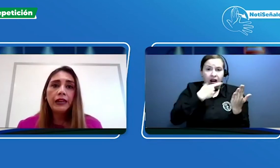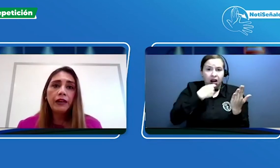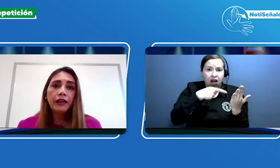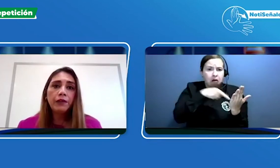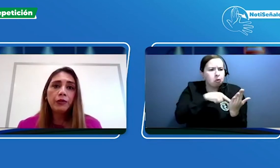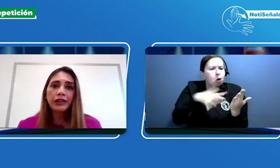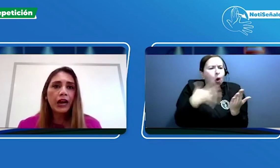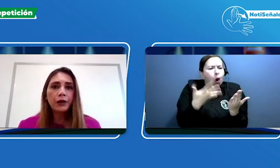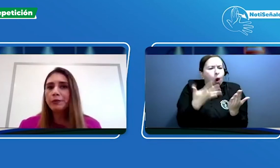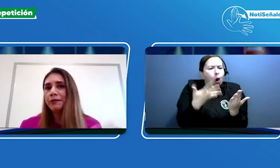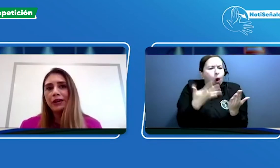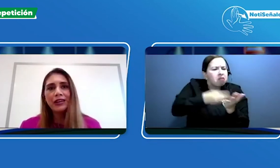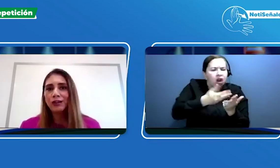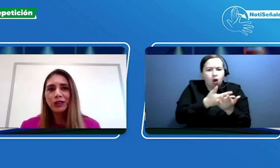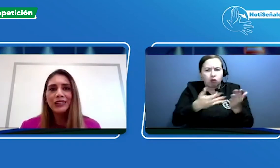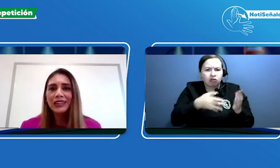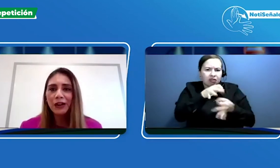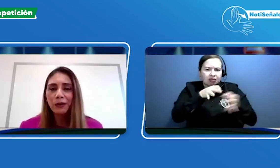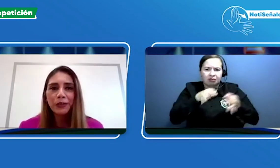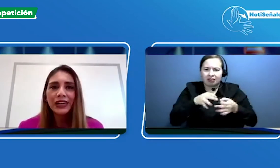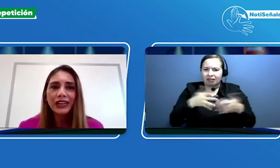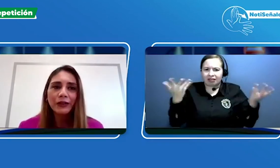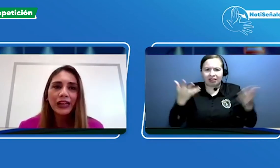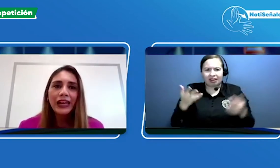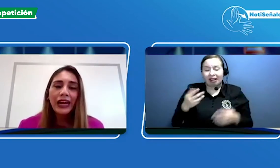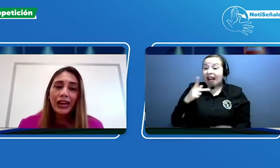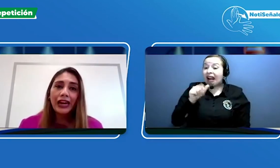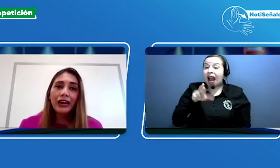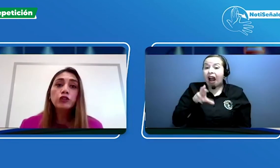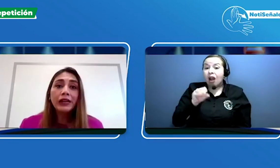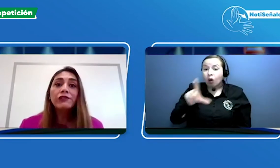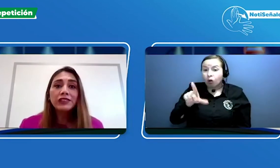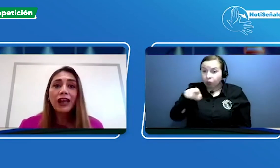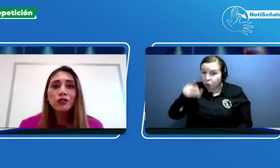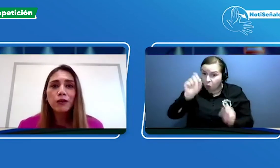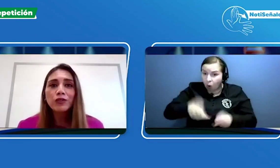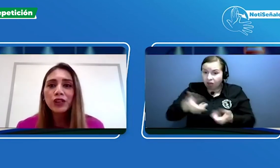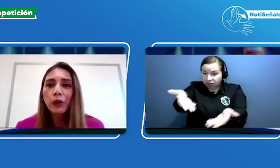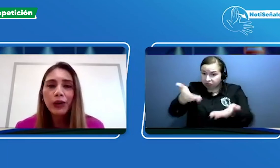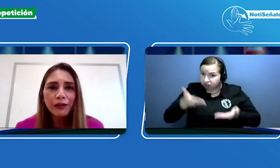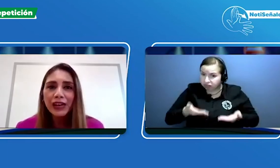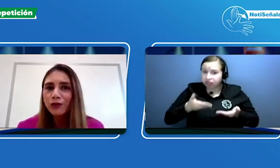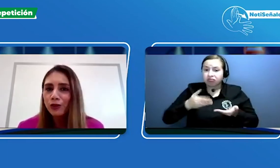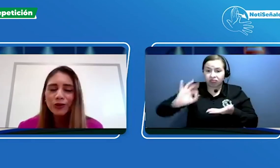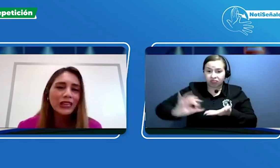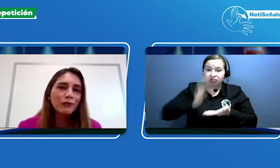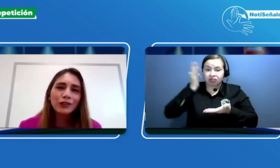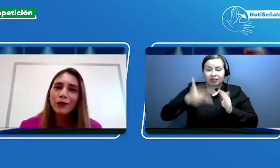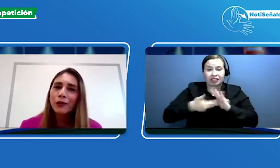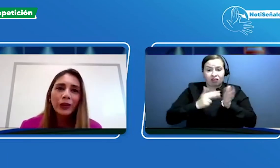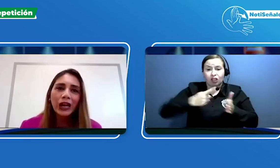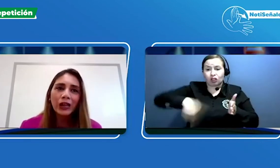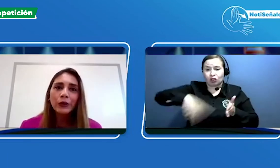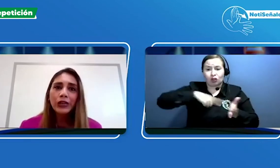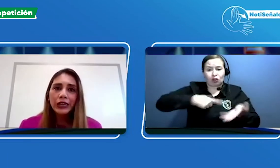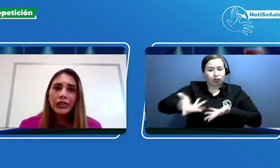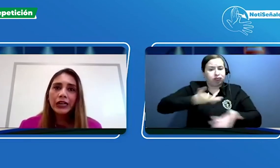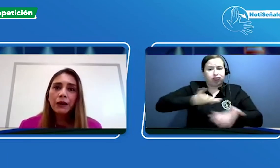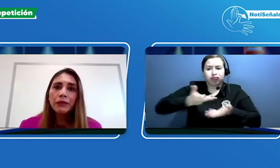y y pues caro y bienvenida a utilizarlo porque creo que eh, los beneficiados somos en doble día. Nosotros aquí hemos encontrado realmente